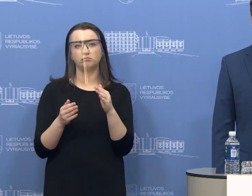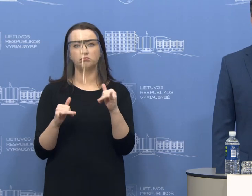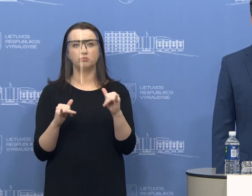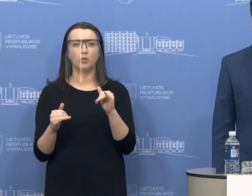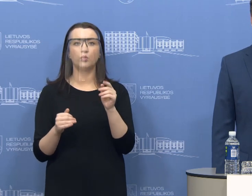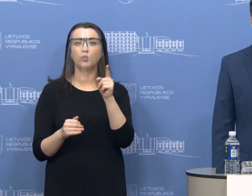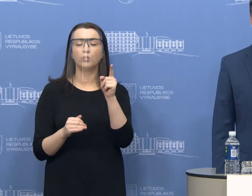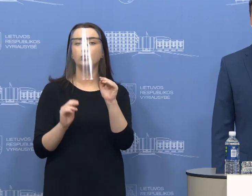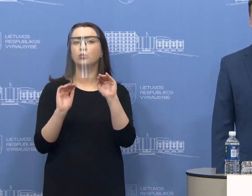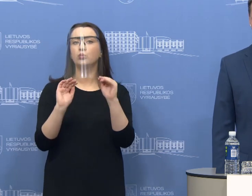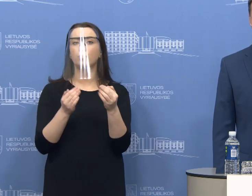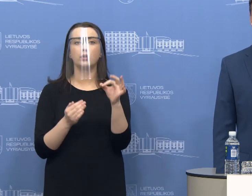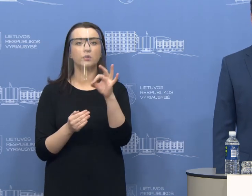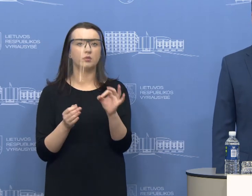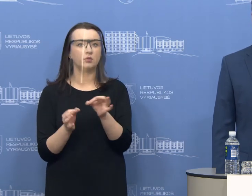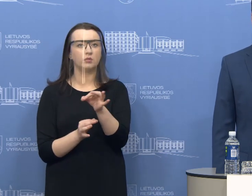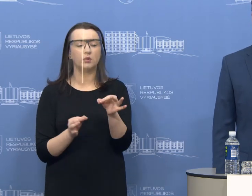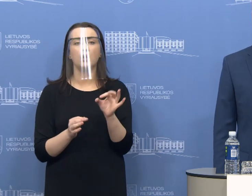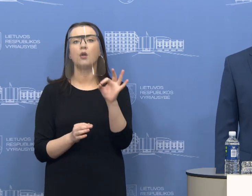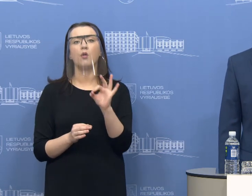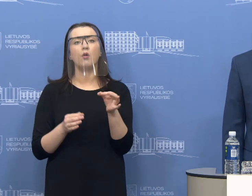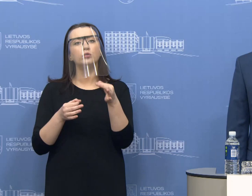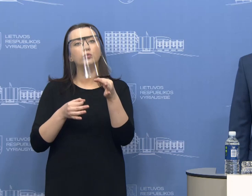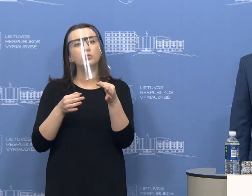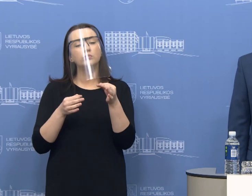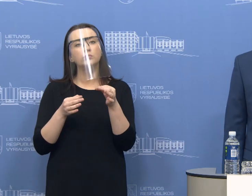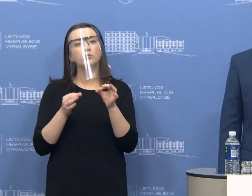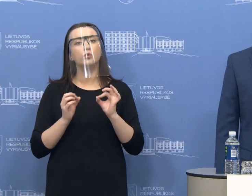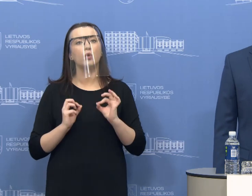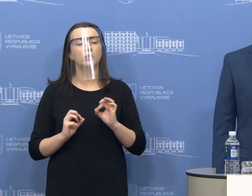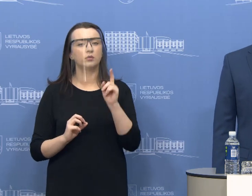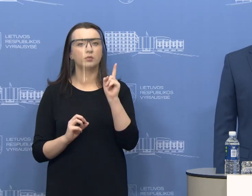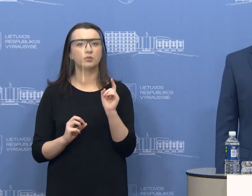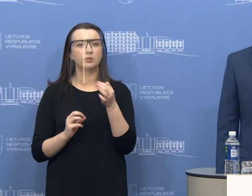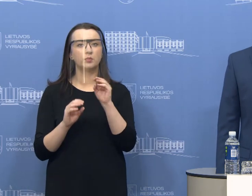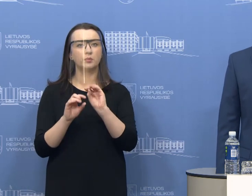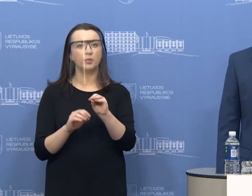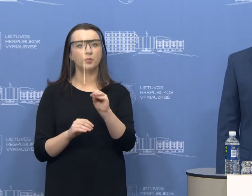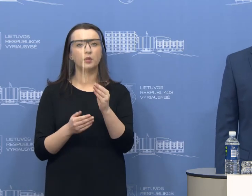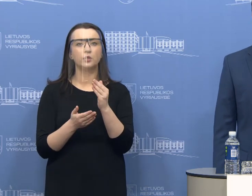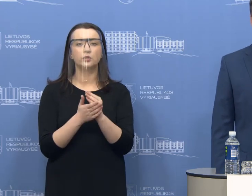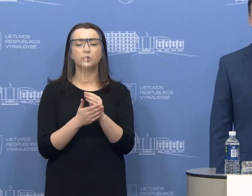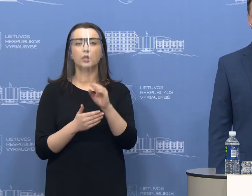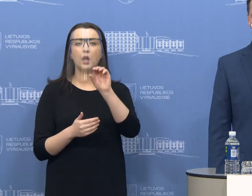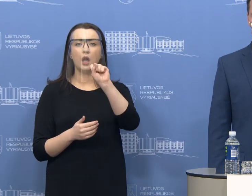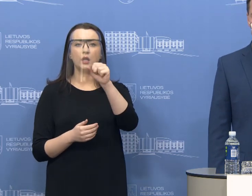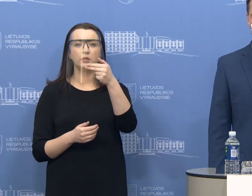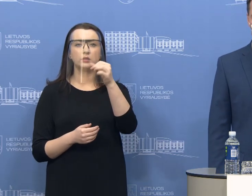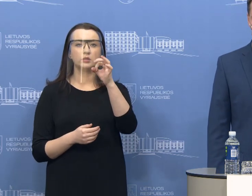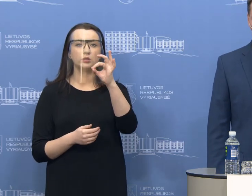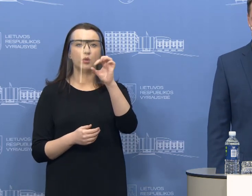trumpai apie mūsų projektą, kalbant apie notarus, dabar pereikime prie antstolių. Antstolių ir taip